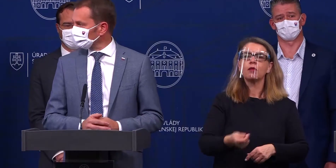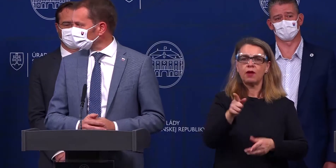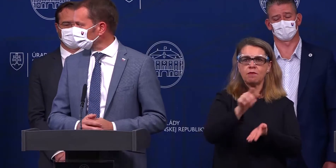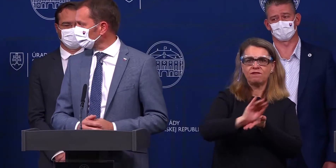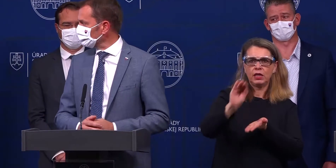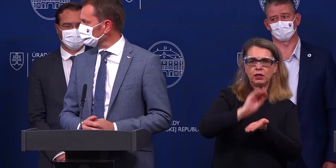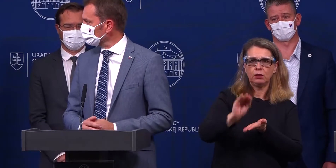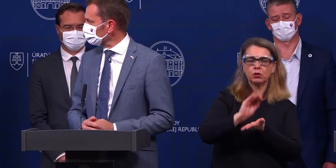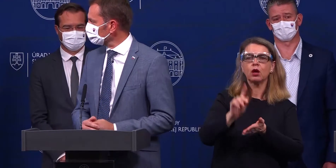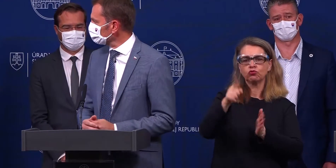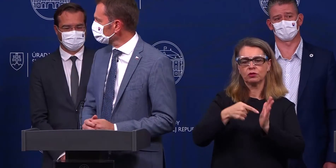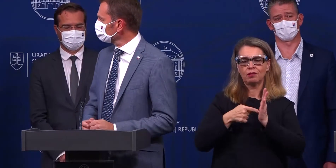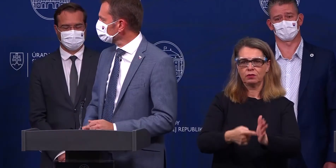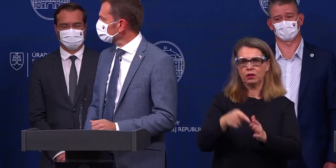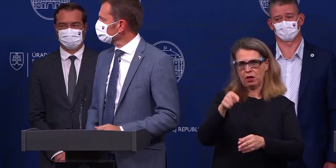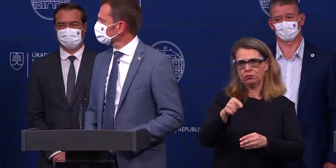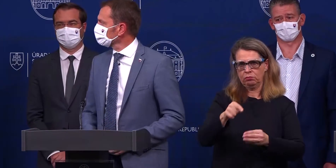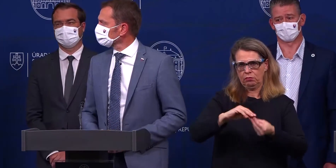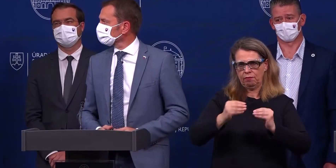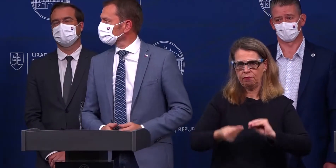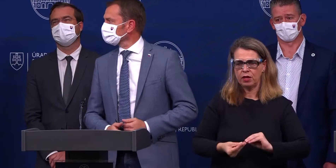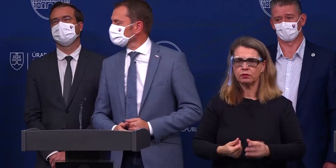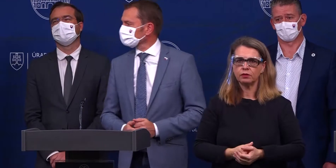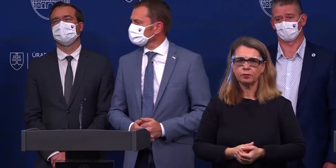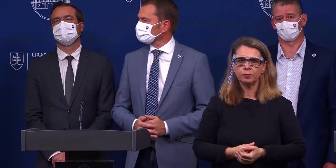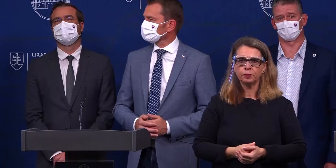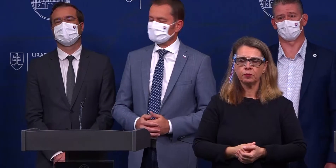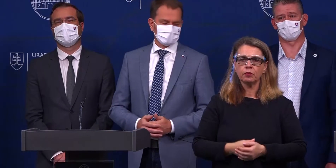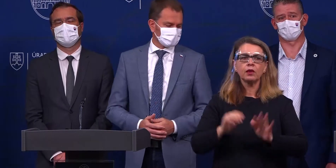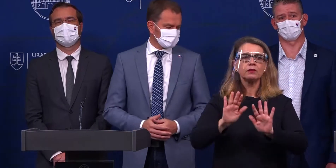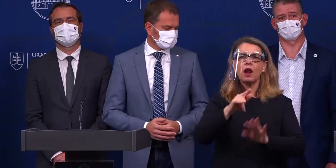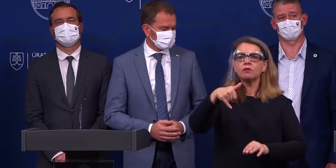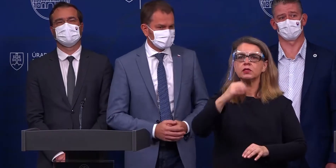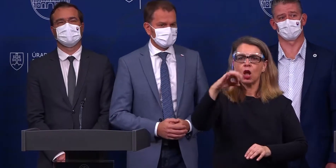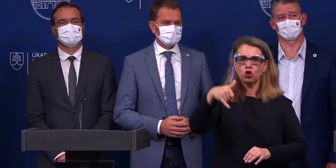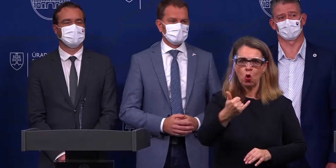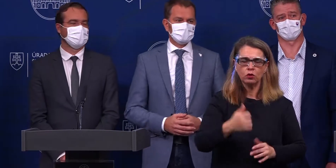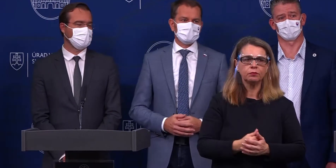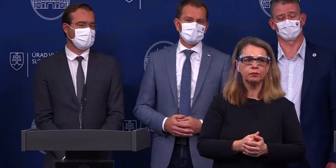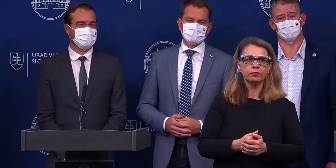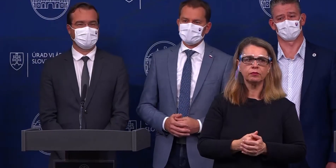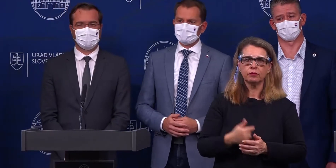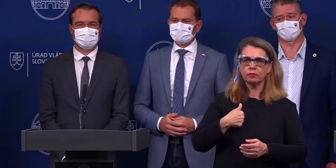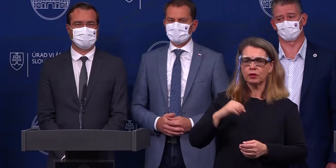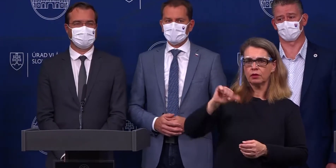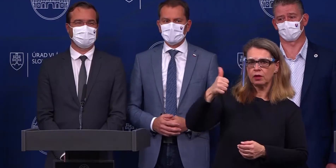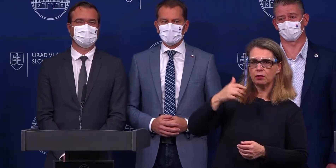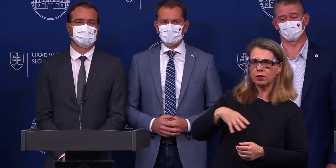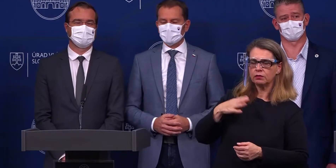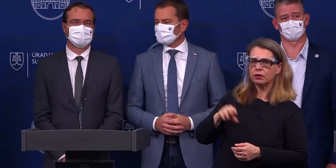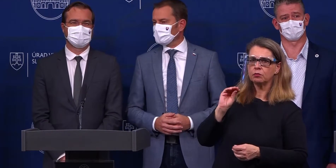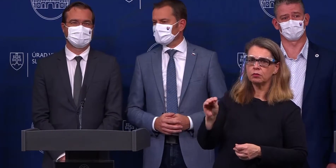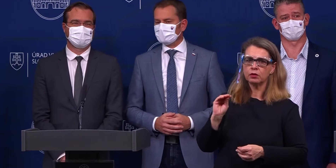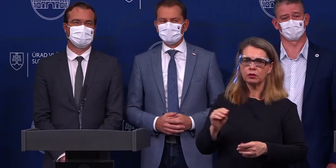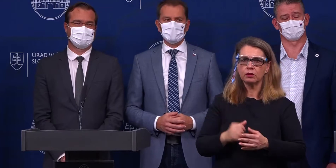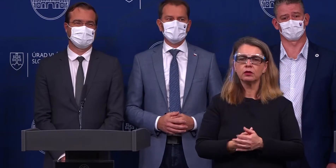v prípade hromadných podvietí. Ďakujeme. Televizia Joj. Dobrý deň. Ja sa najskôr technicky chcem spýtať, či sú